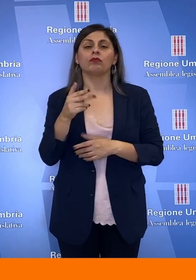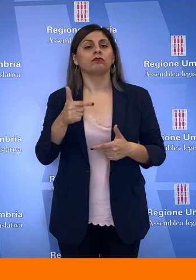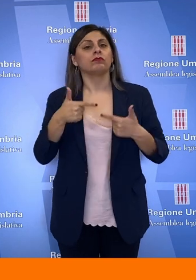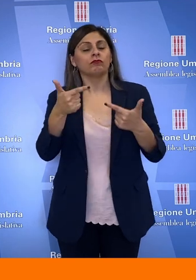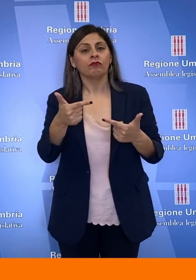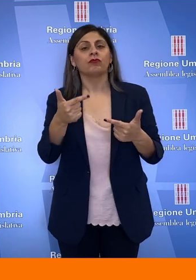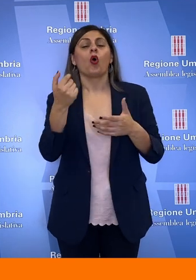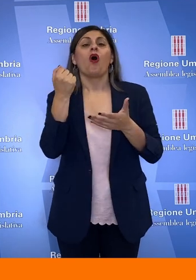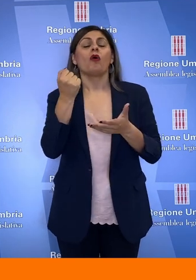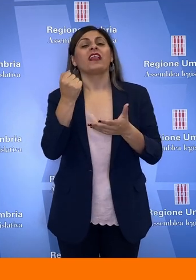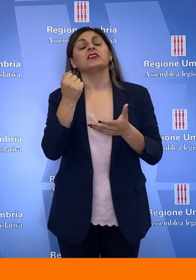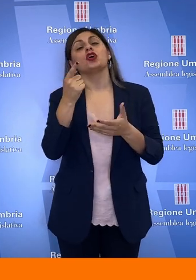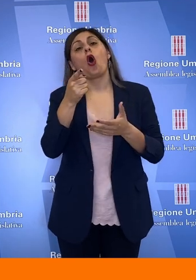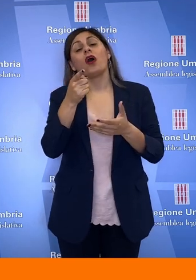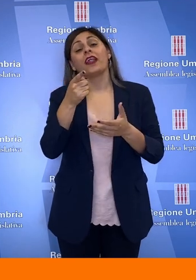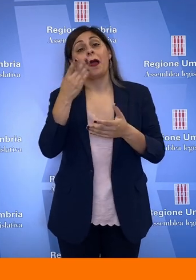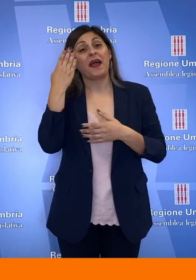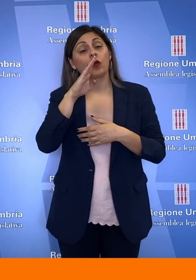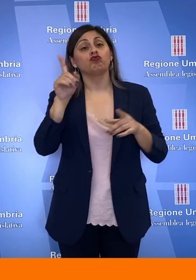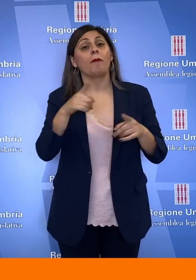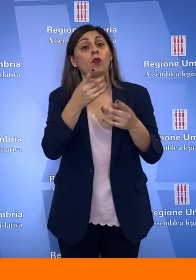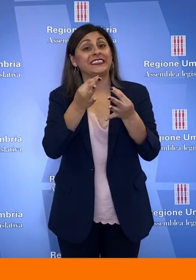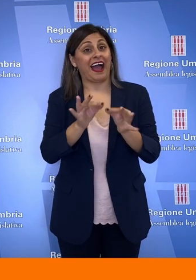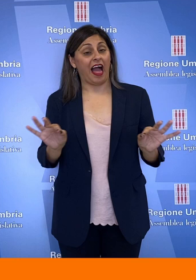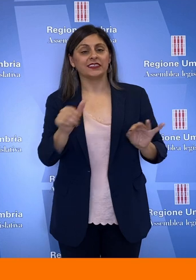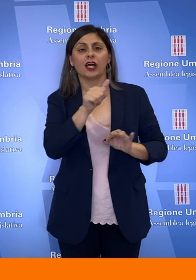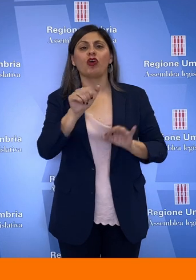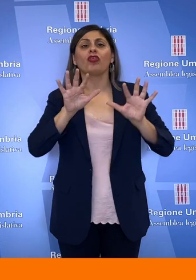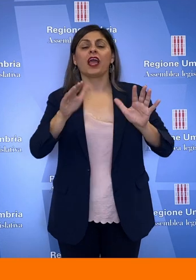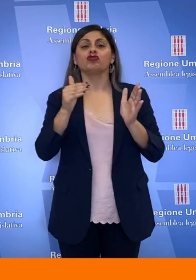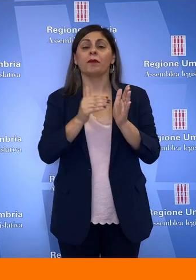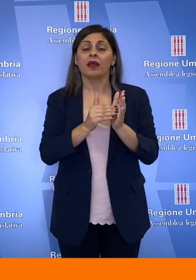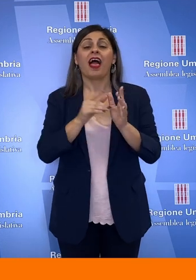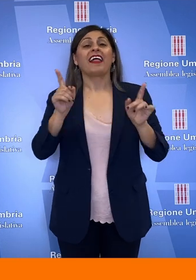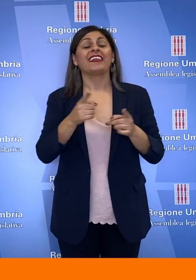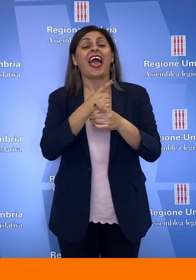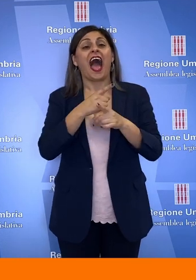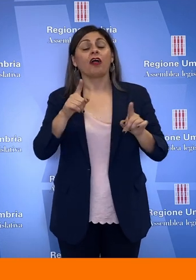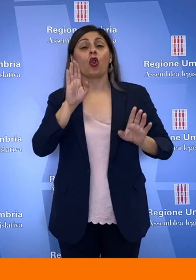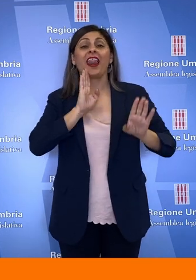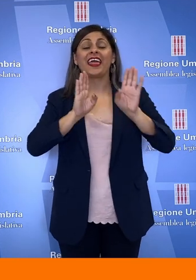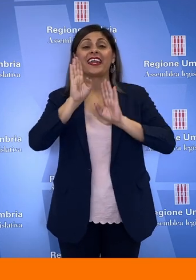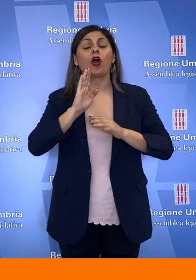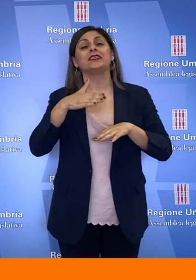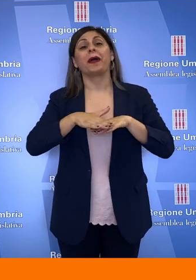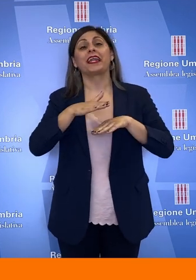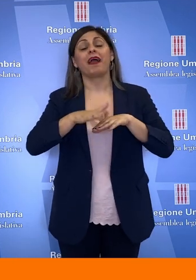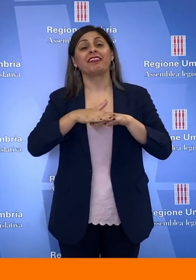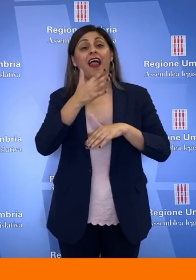Fondazione Perugia Musica Classica e 110 mila euro al Teatro Lirico Sperimentale Belli di Spoleto. Oltre